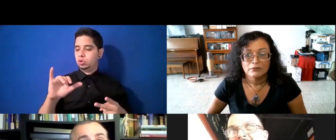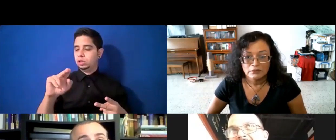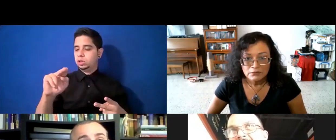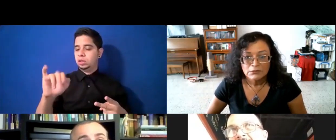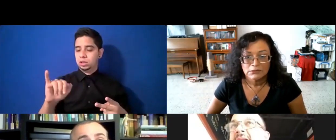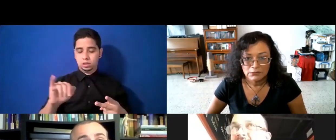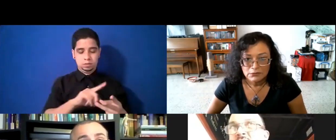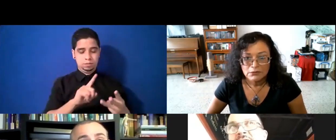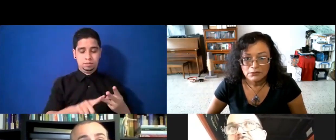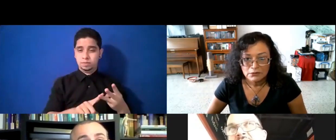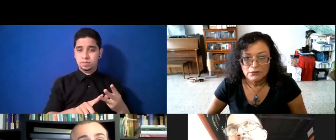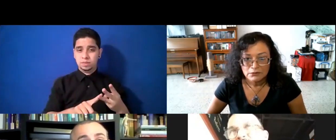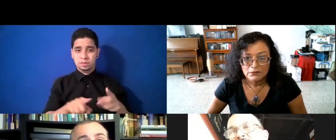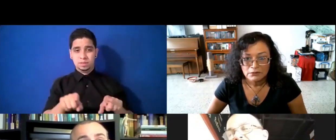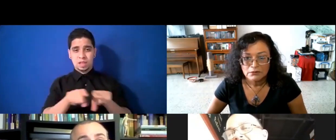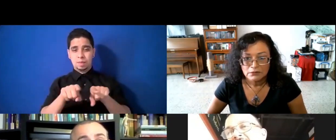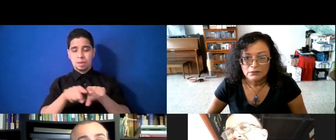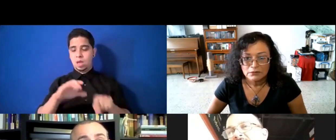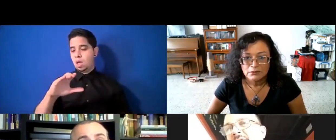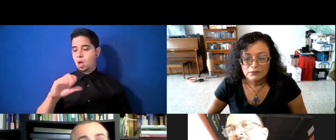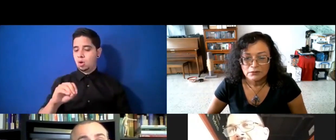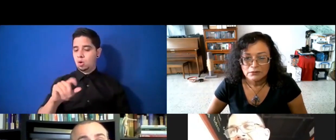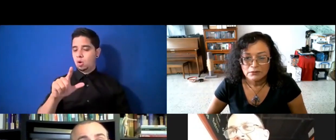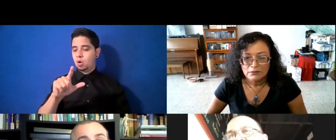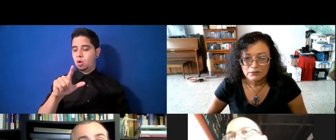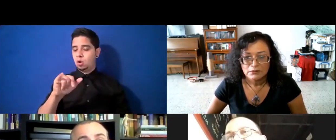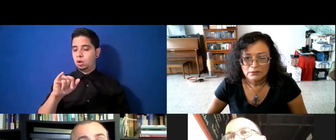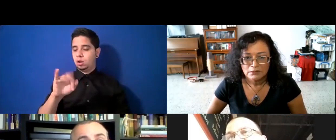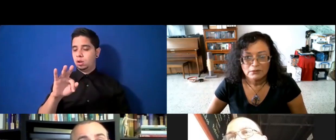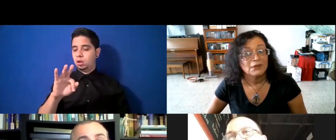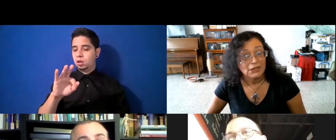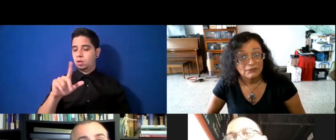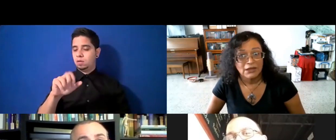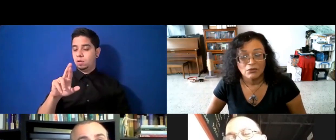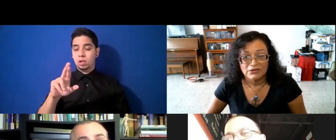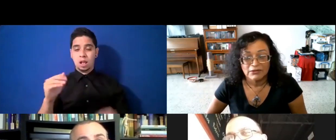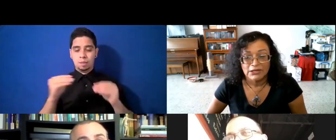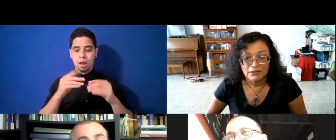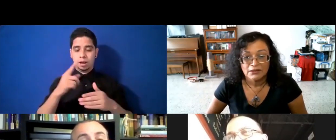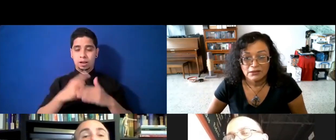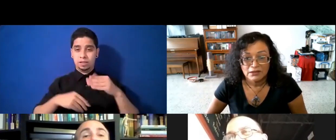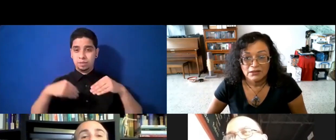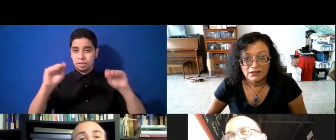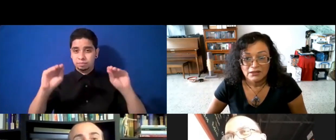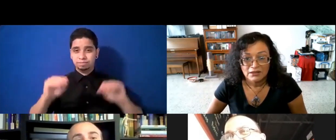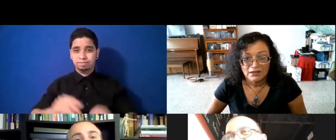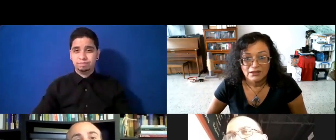y la de coliflor, pero es la de coliflor, la que más movimiento, siempre tiene, sin duda,